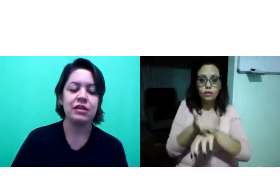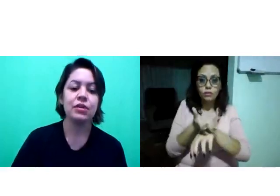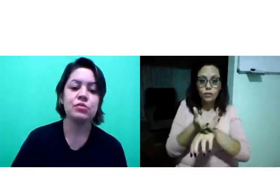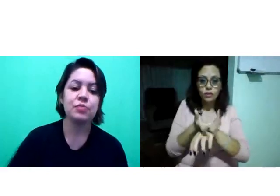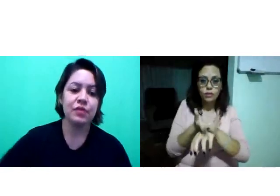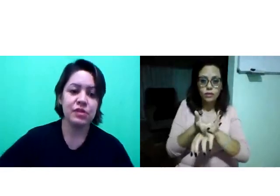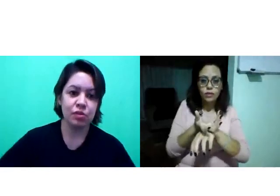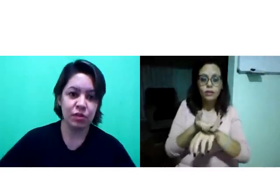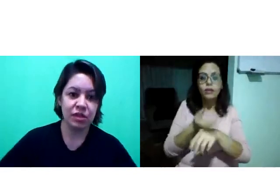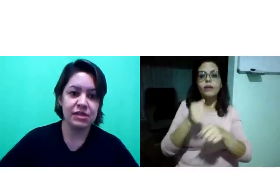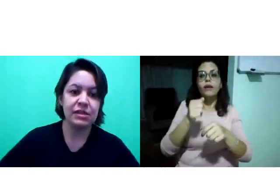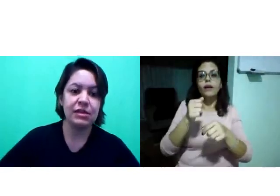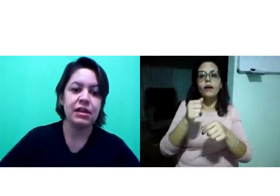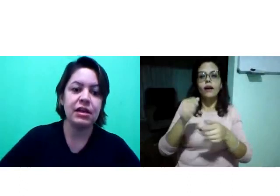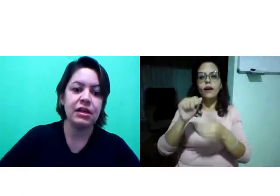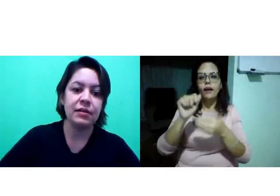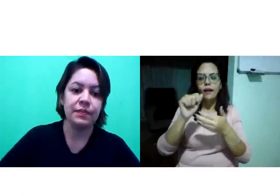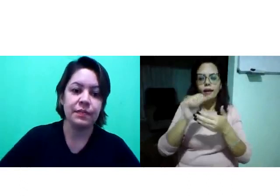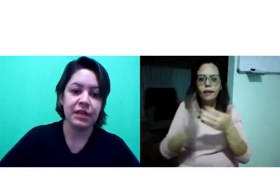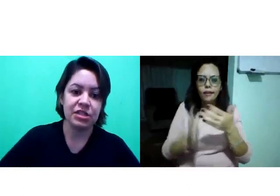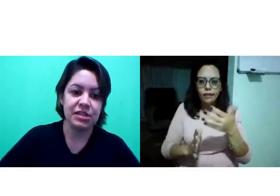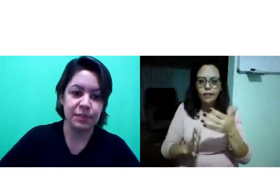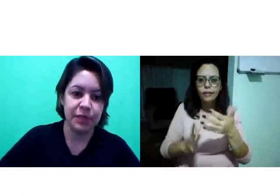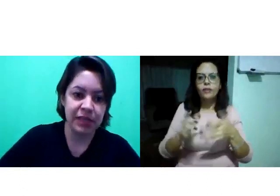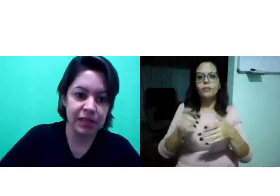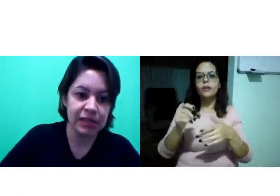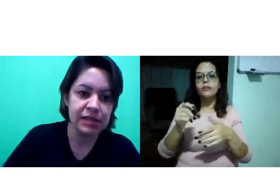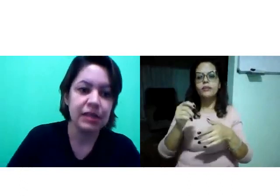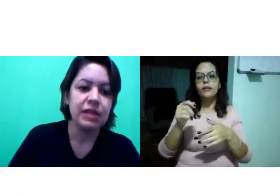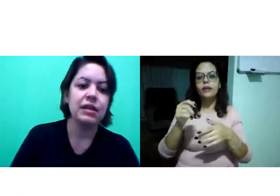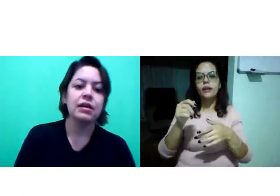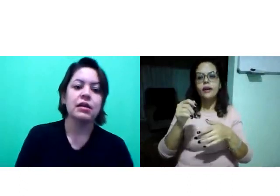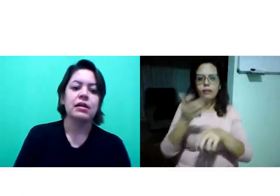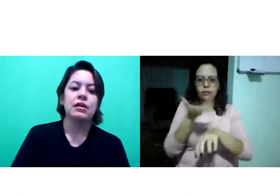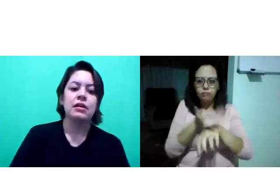Então, os professores das disciplinas